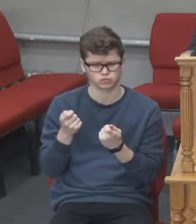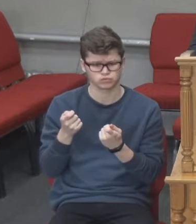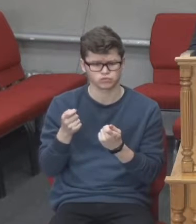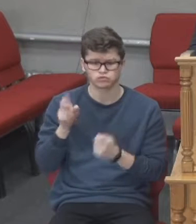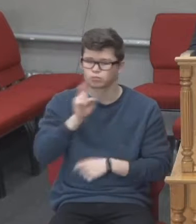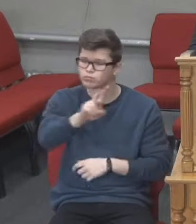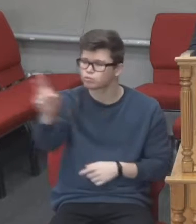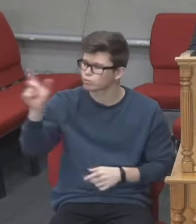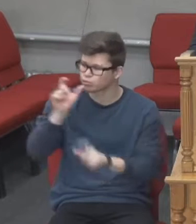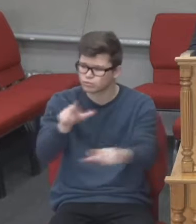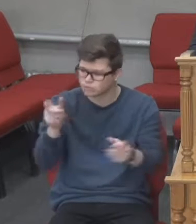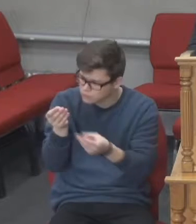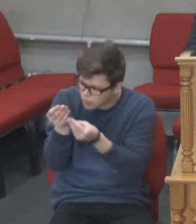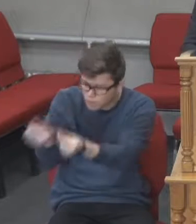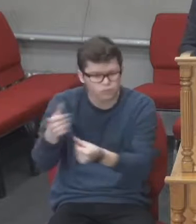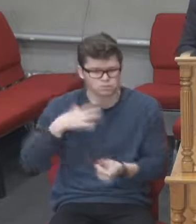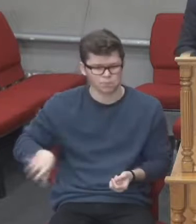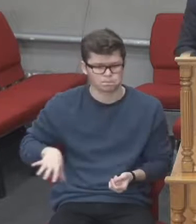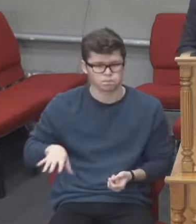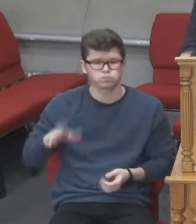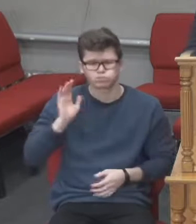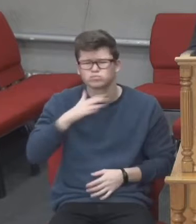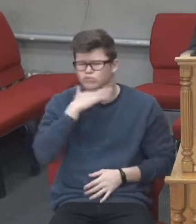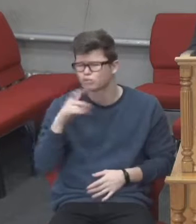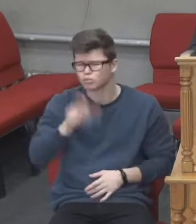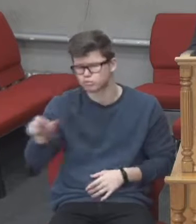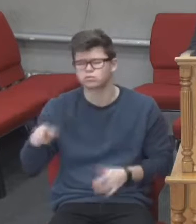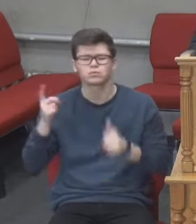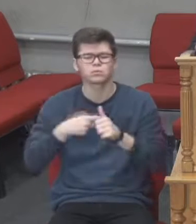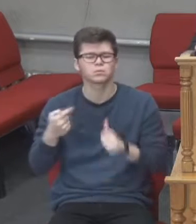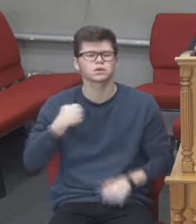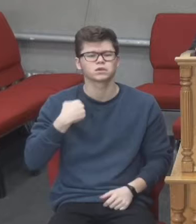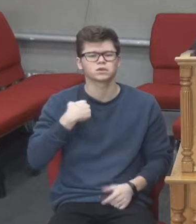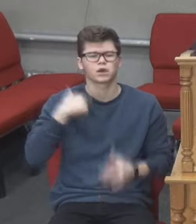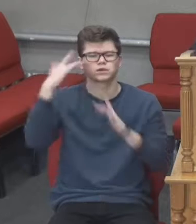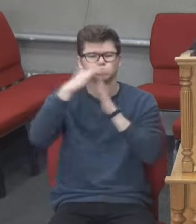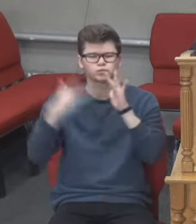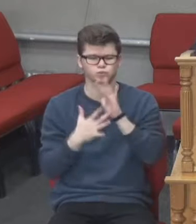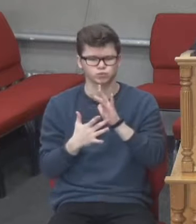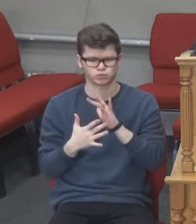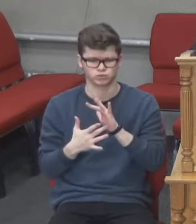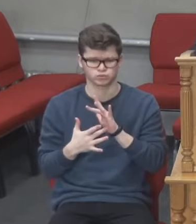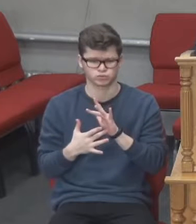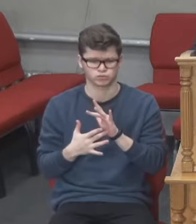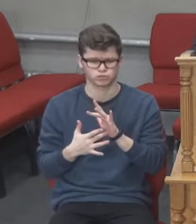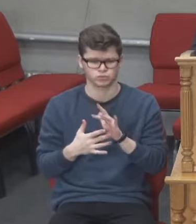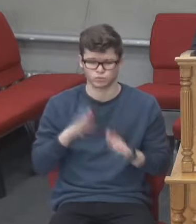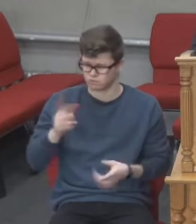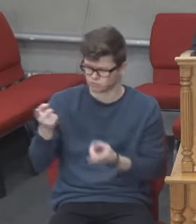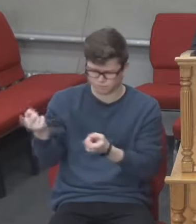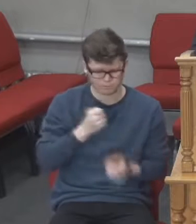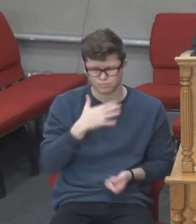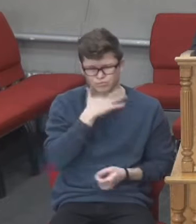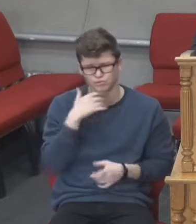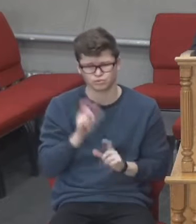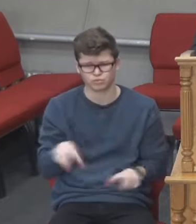хто не звів, бо багато хто прийде в ім'я моє, кажучи, я Христос, і зведуть